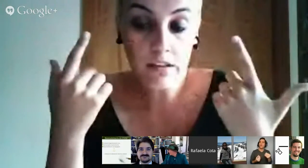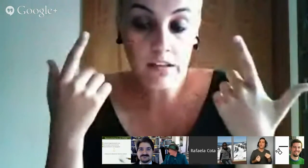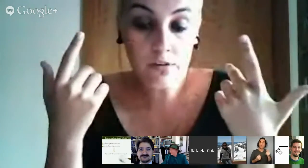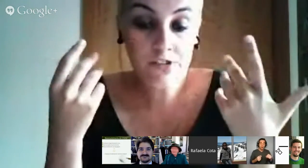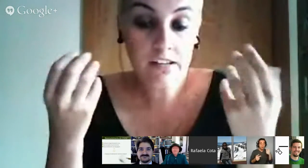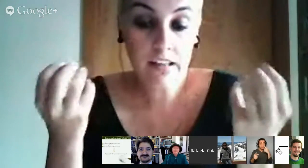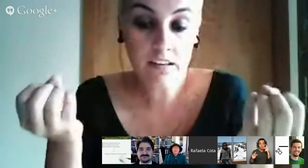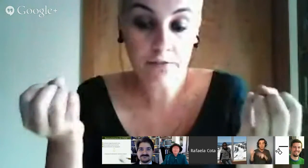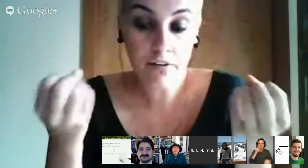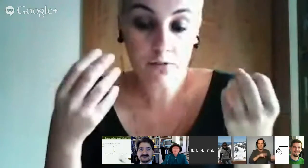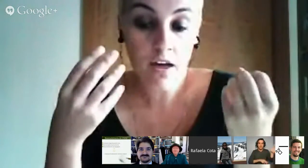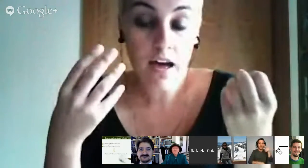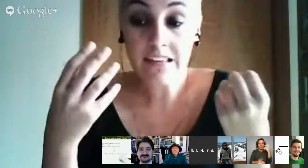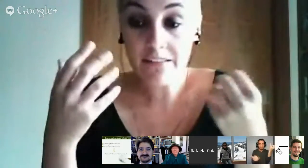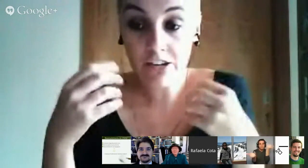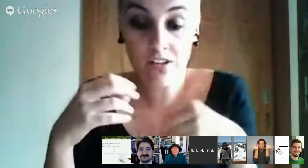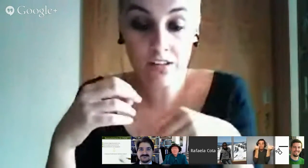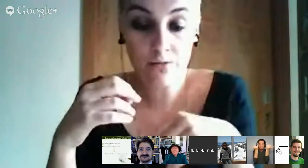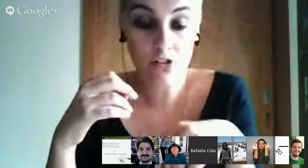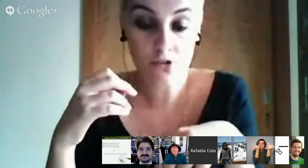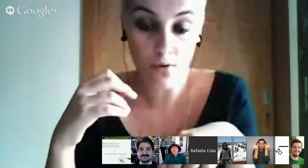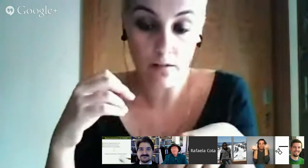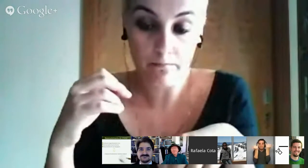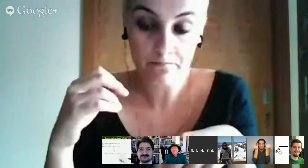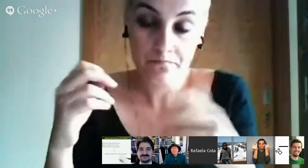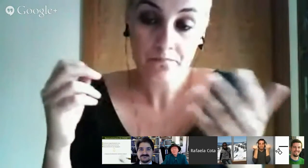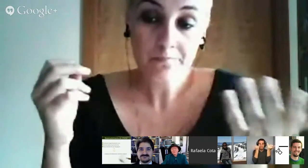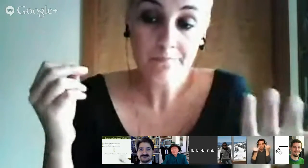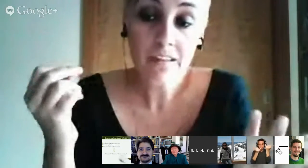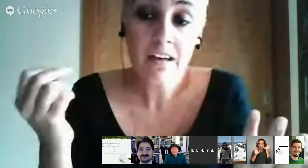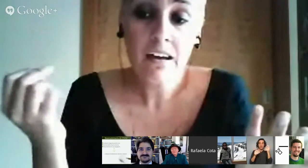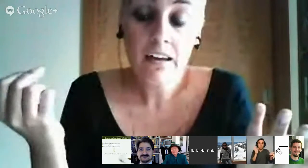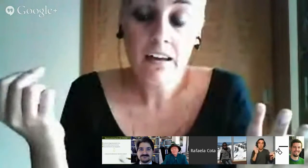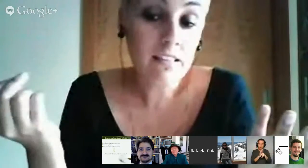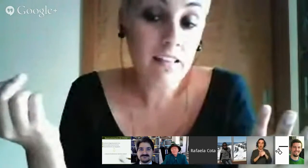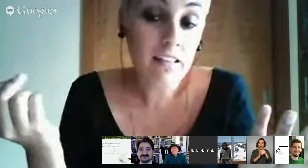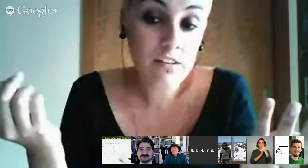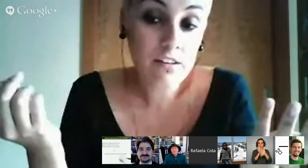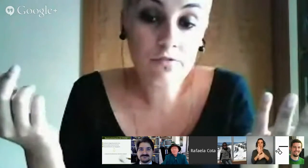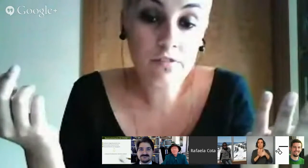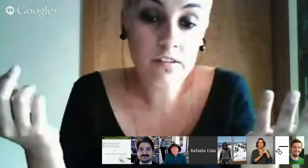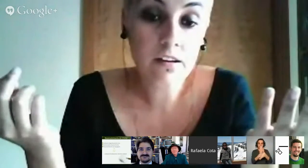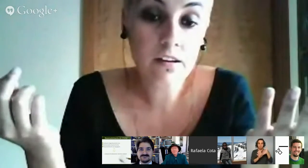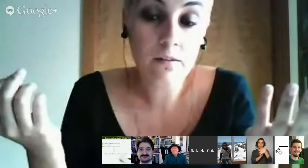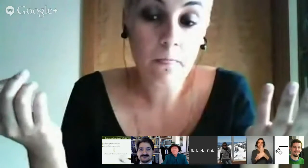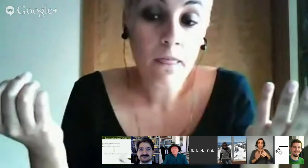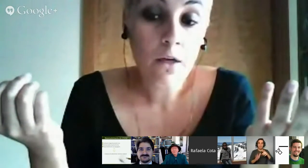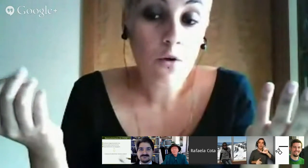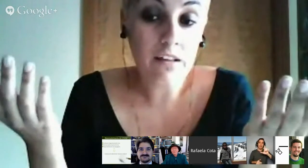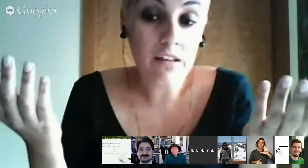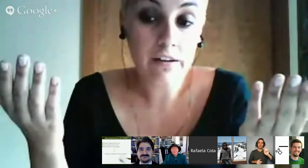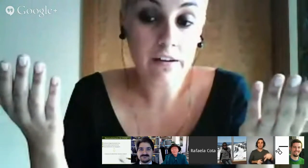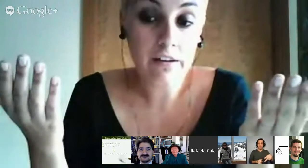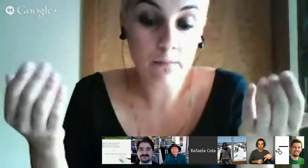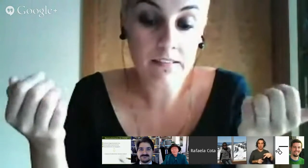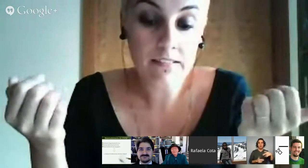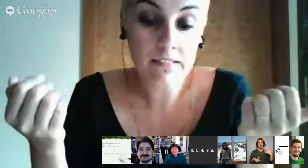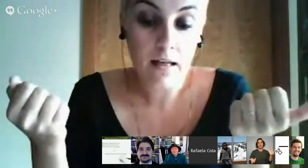linguístico que tem que ser feito através da língua gestual. E claro, sem dúvida que uma alavanca fundamental